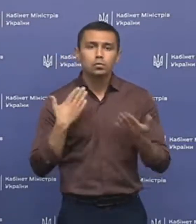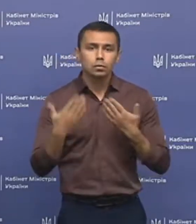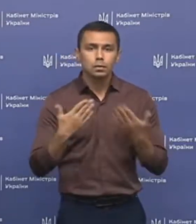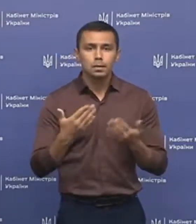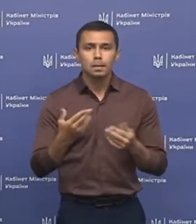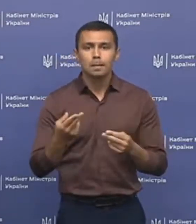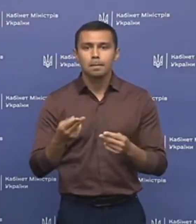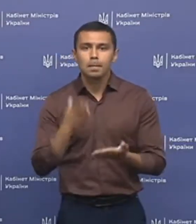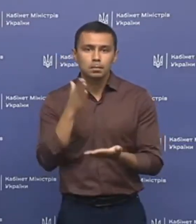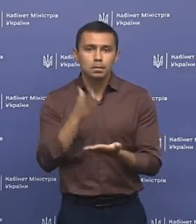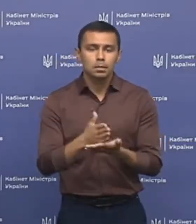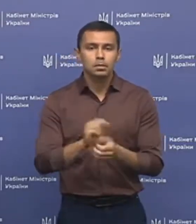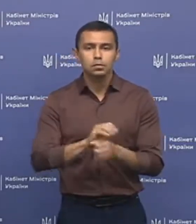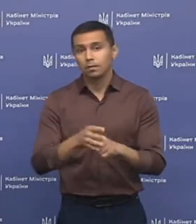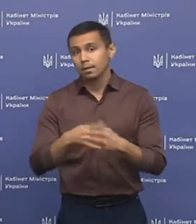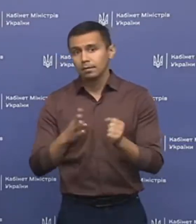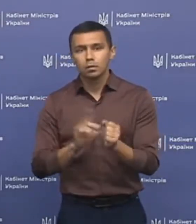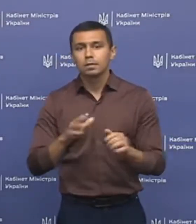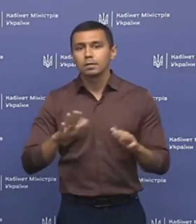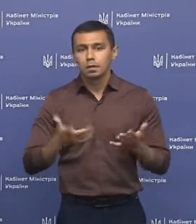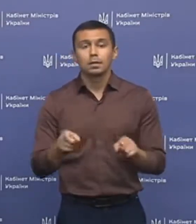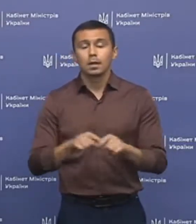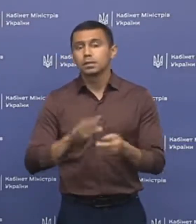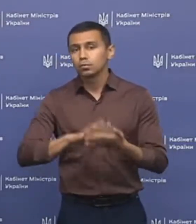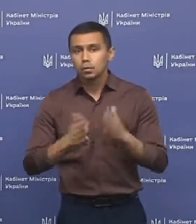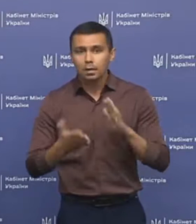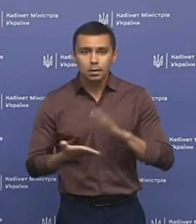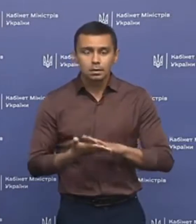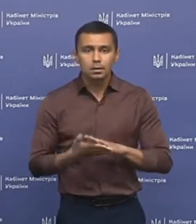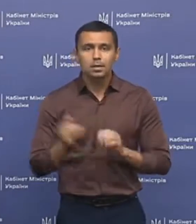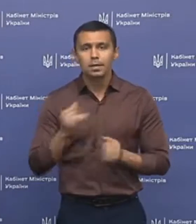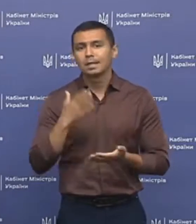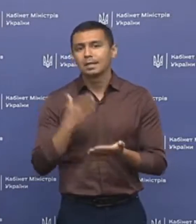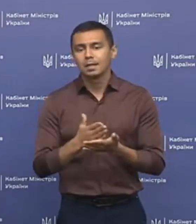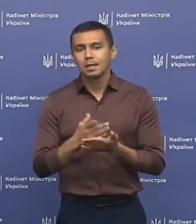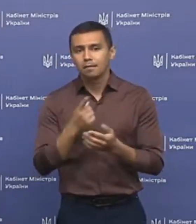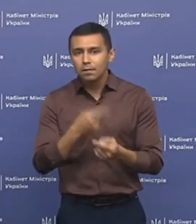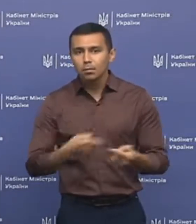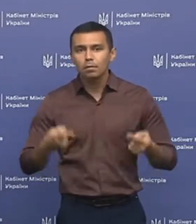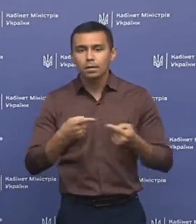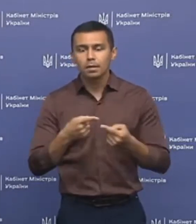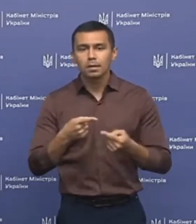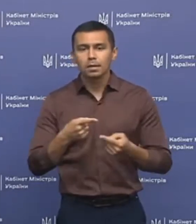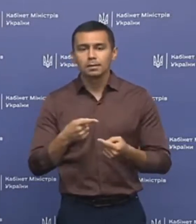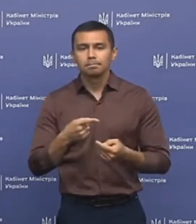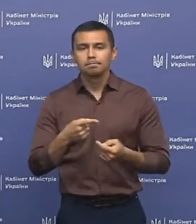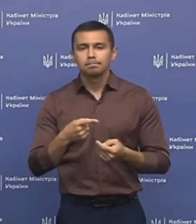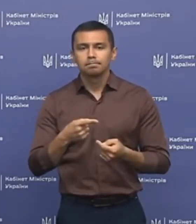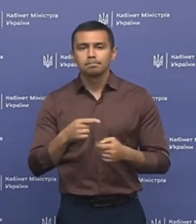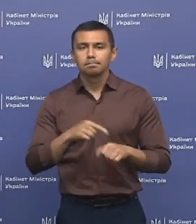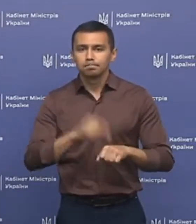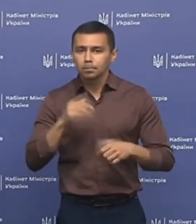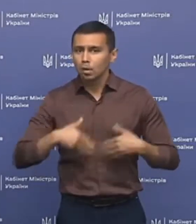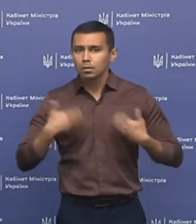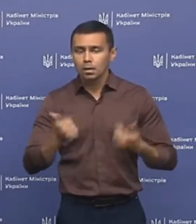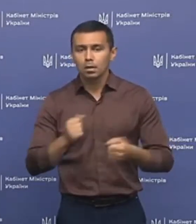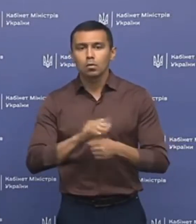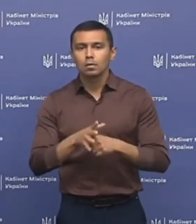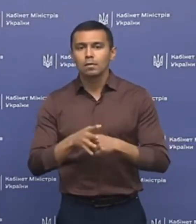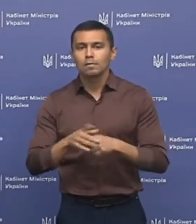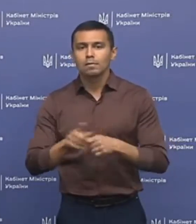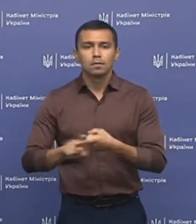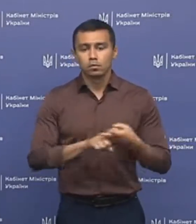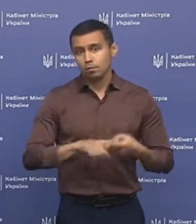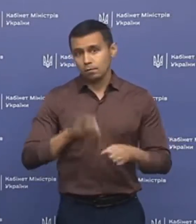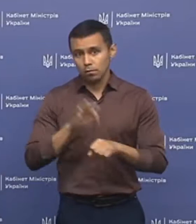стосується безпосередньо з COVID-19, якщо вже сталася така ситуація і є відповідні ознаки пареновірусної